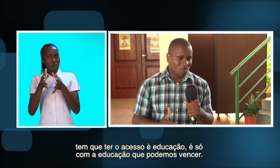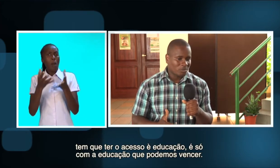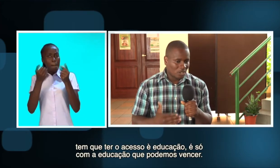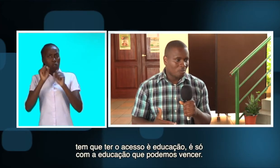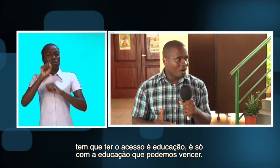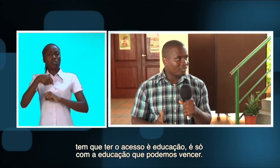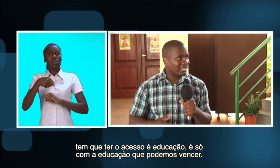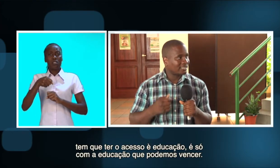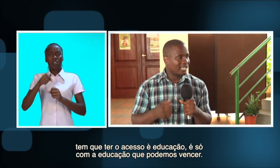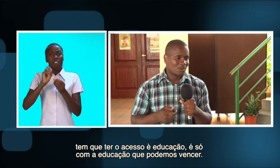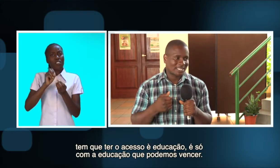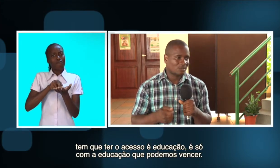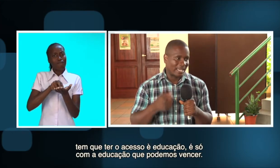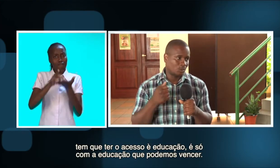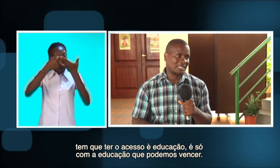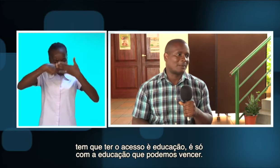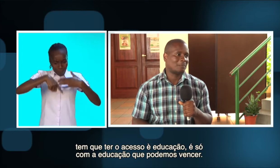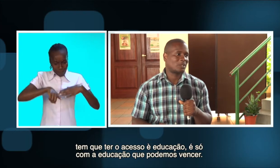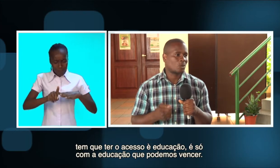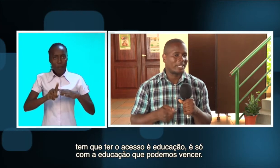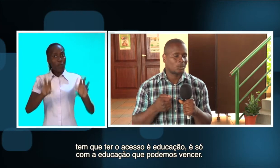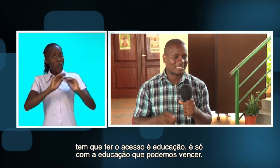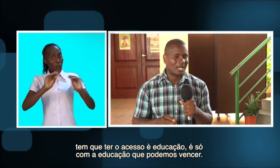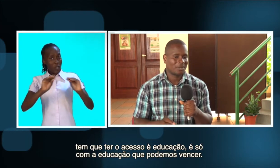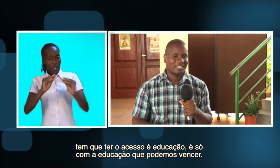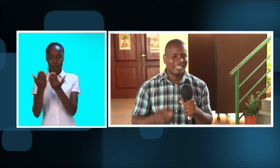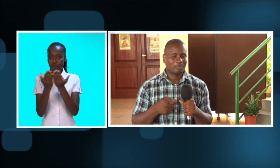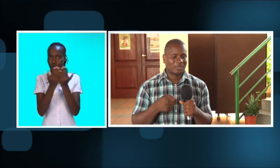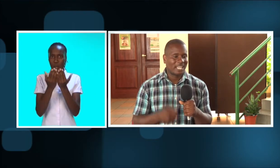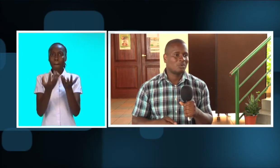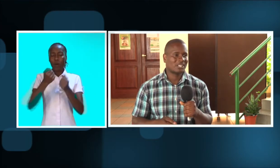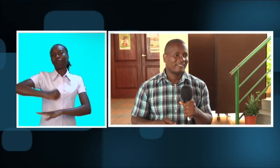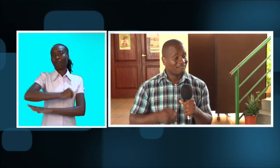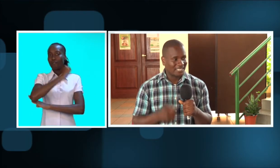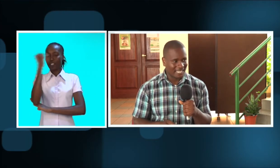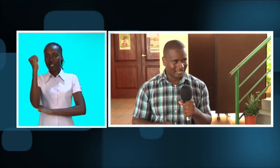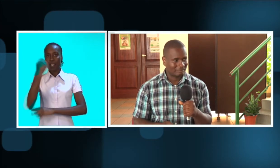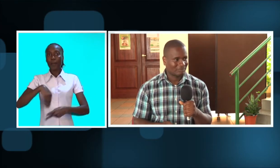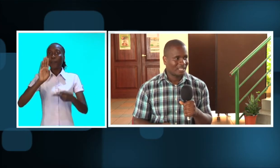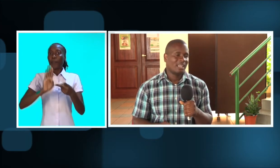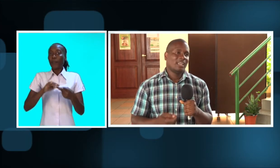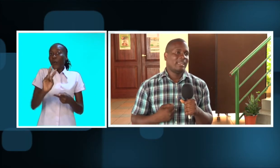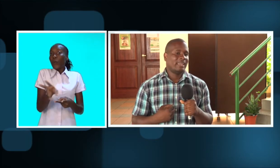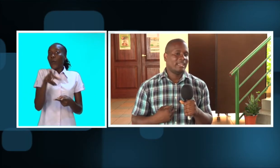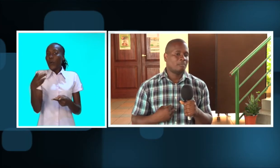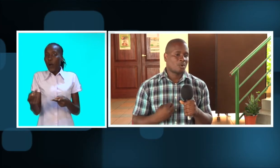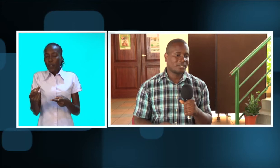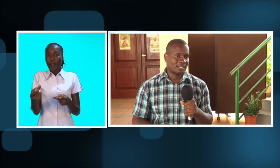como se locomove, tem que ter acesso à educação. Porque só com educação é que podemos vencer. Por outra,